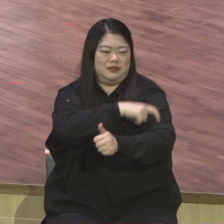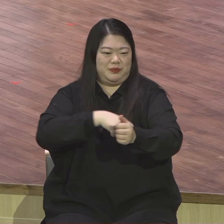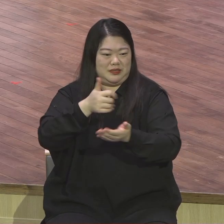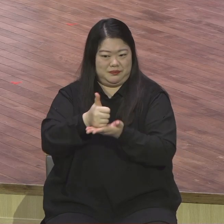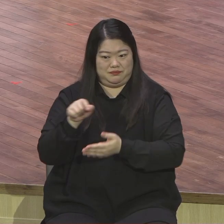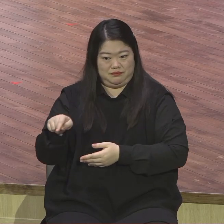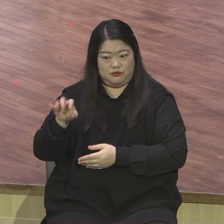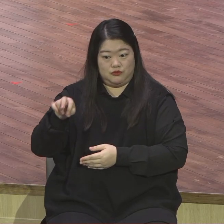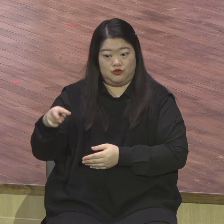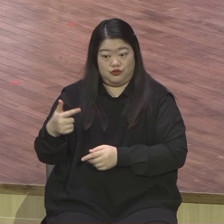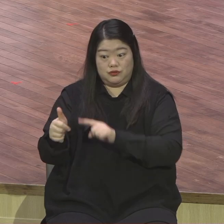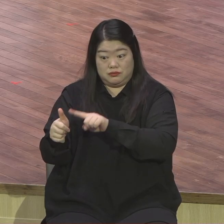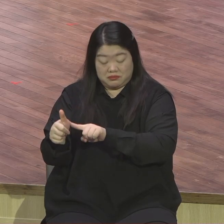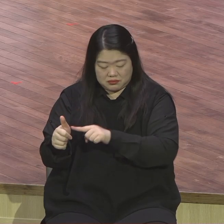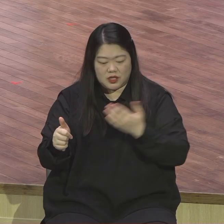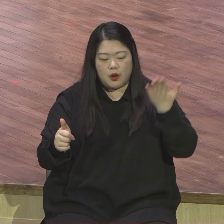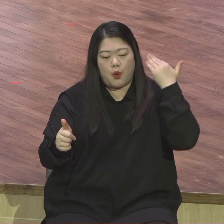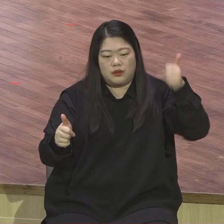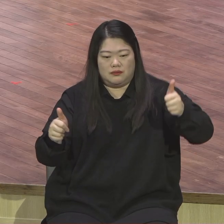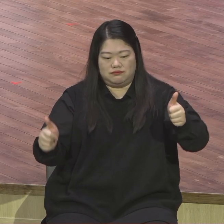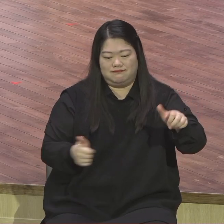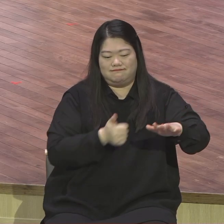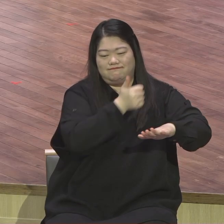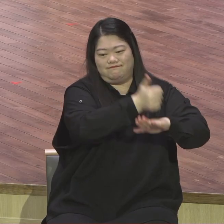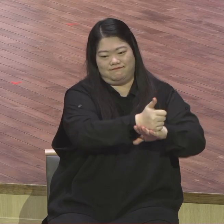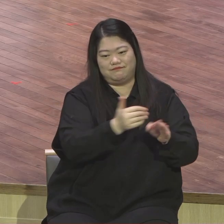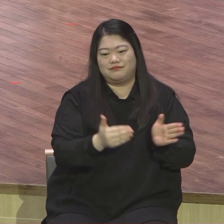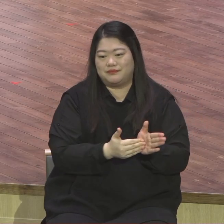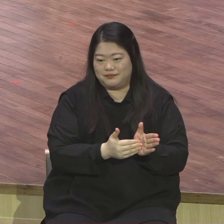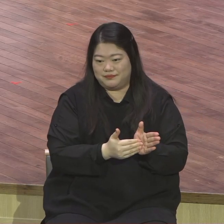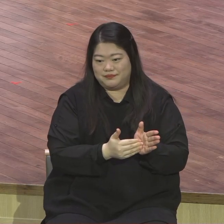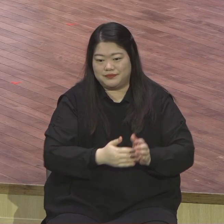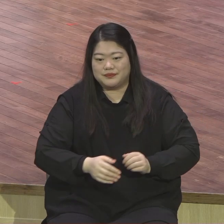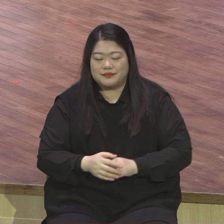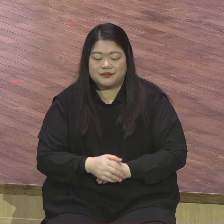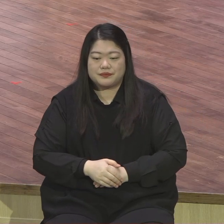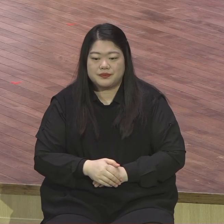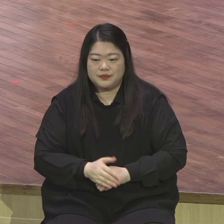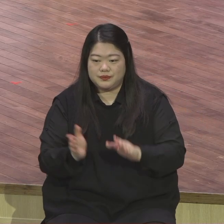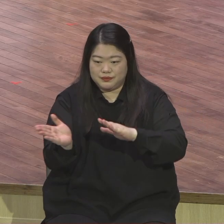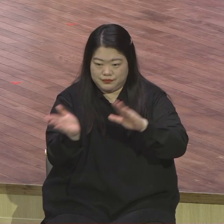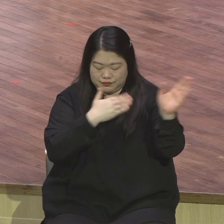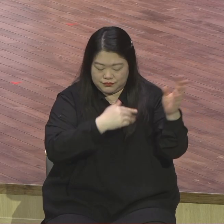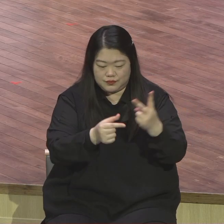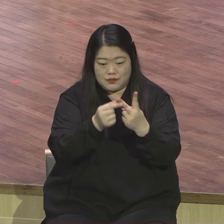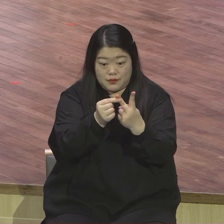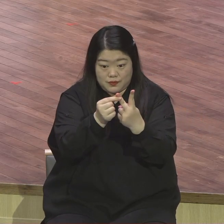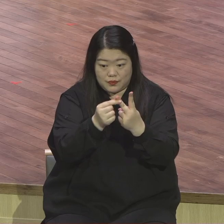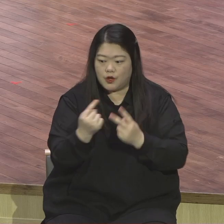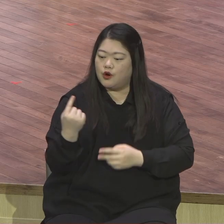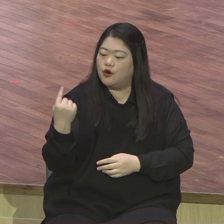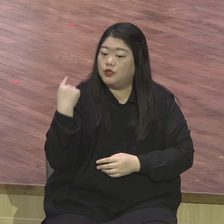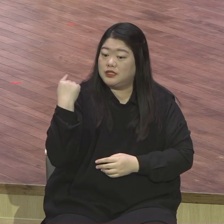헌신을 하게 되었습니다. 어제 우리 예원 예술인 교회 설립 감사 예배를 드렸는데